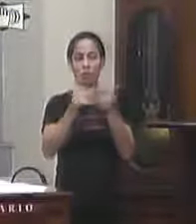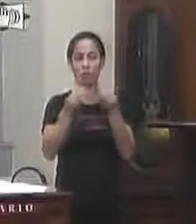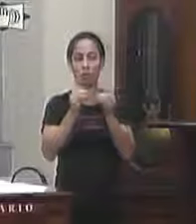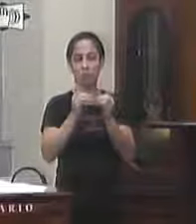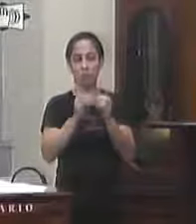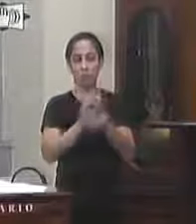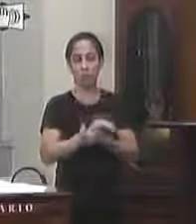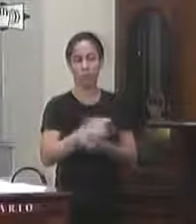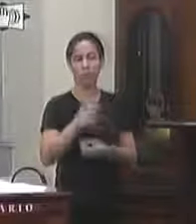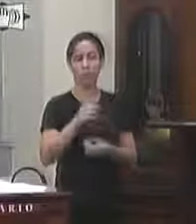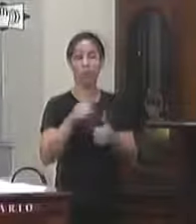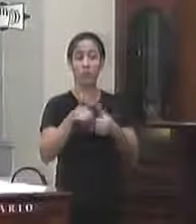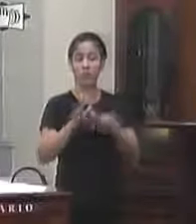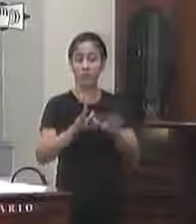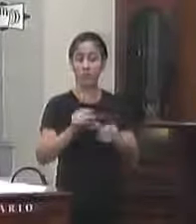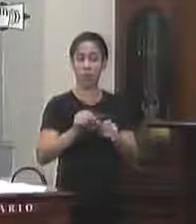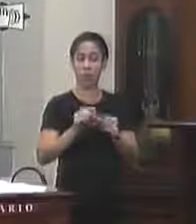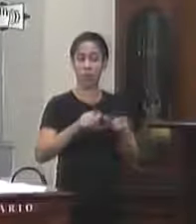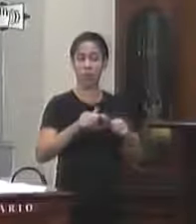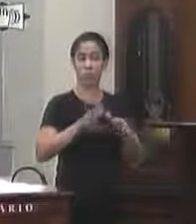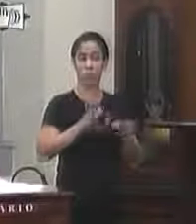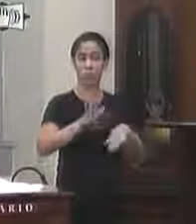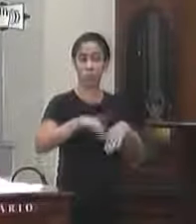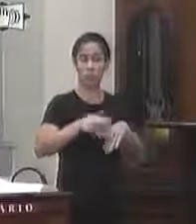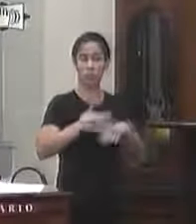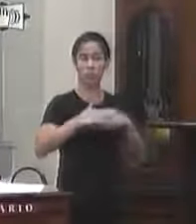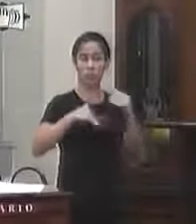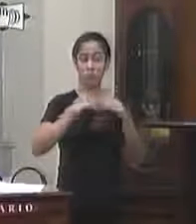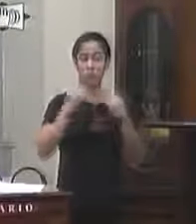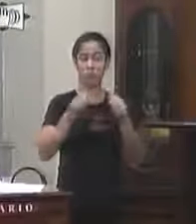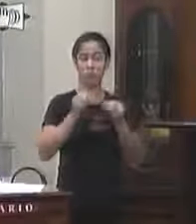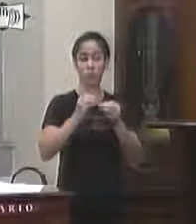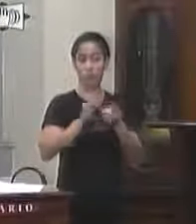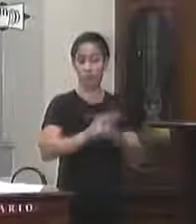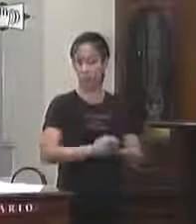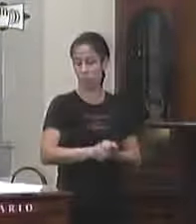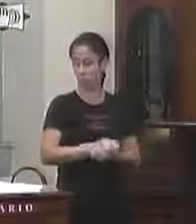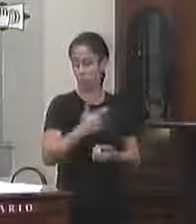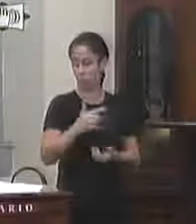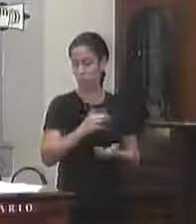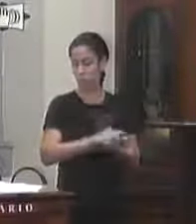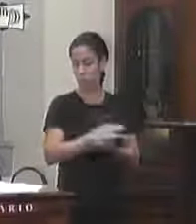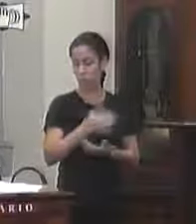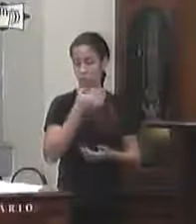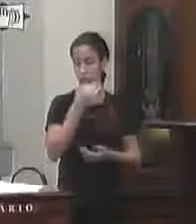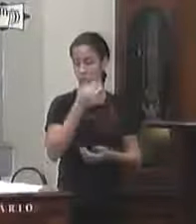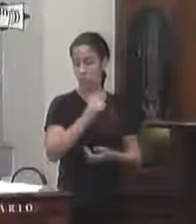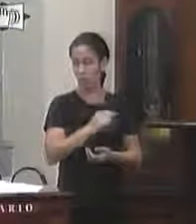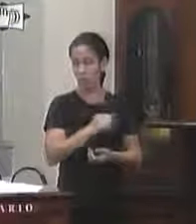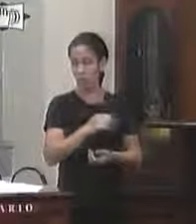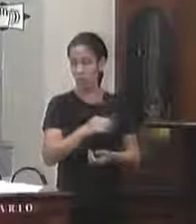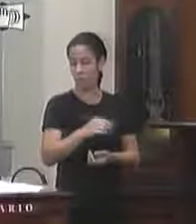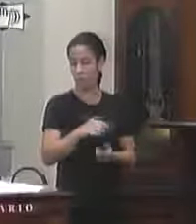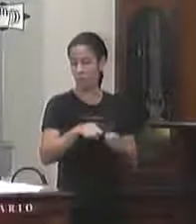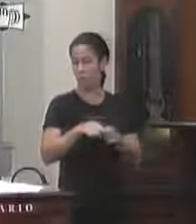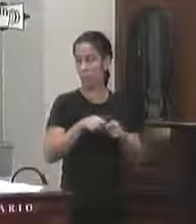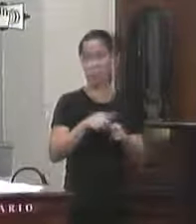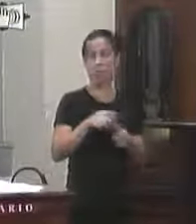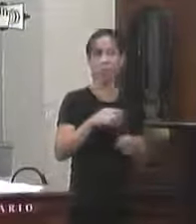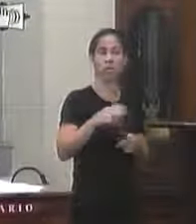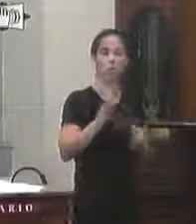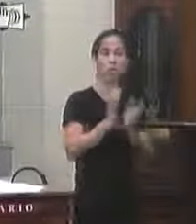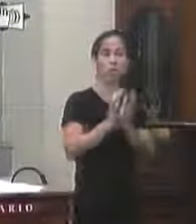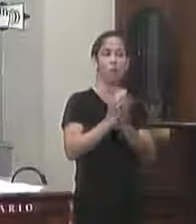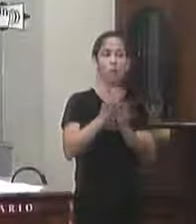pois constará como função inerente ao cargo o motivo pelo qual não vislumbro nenhum vício voto pelo exposto a